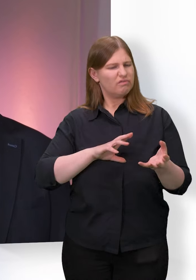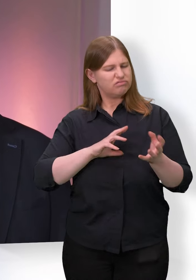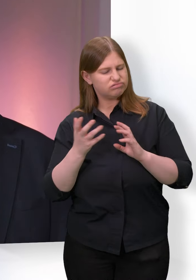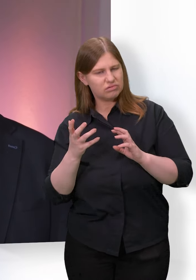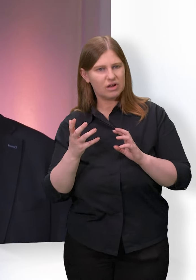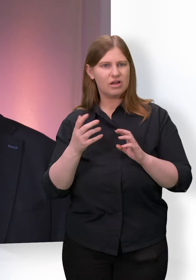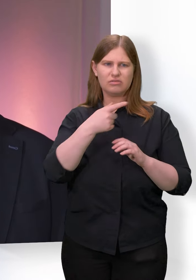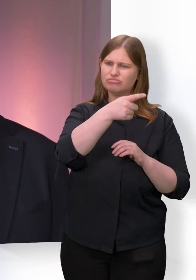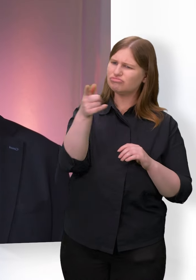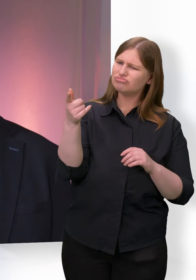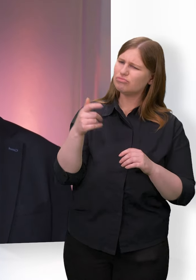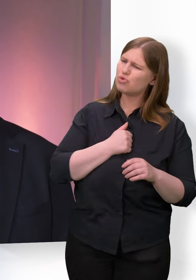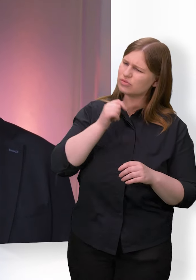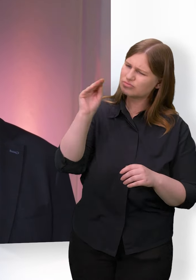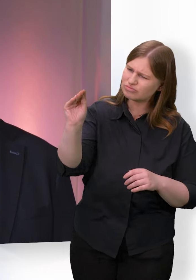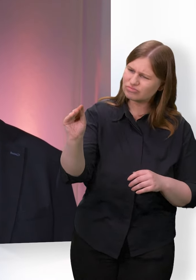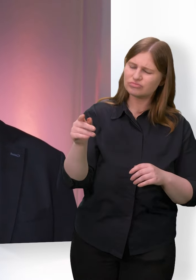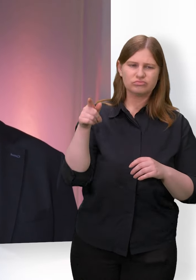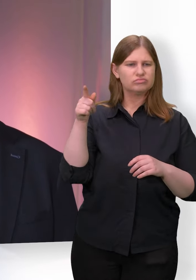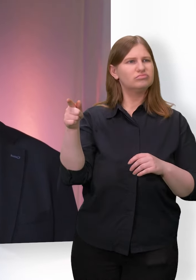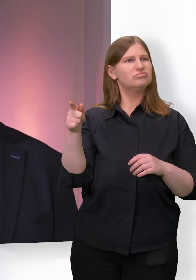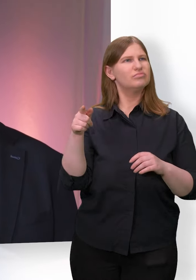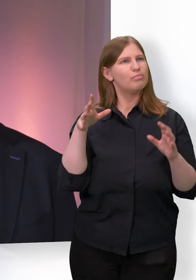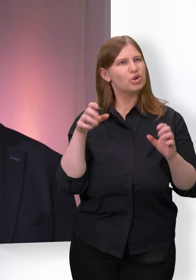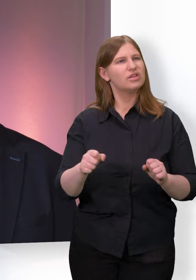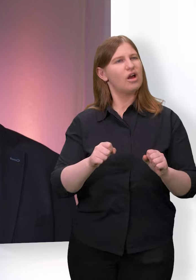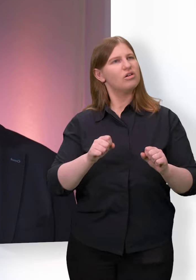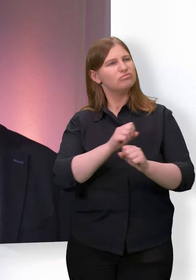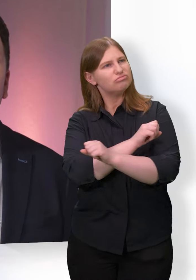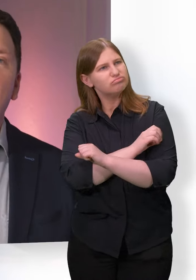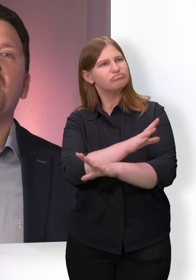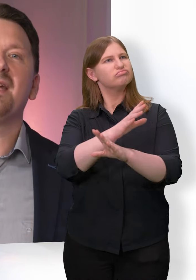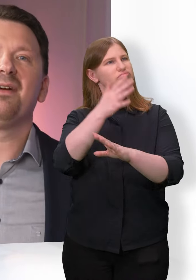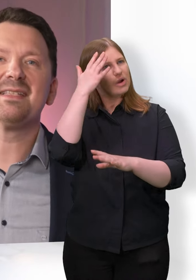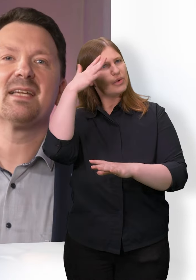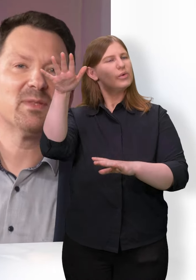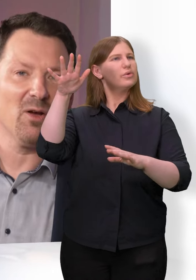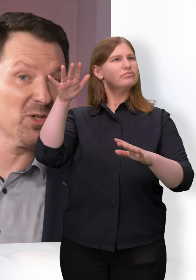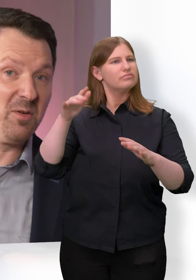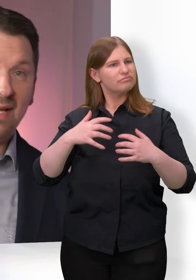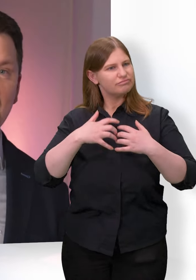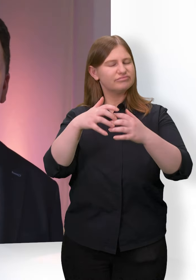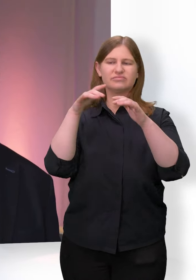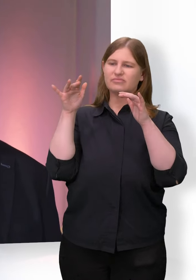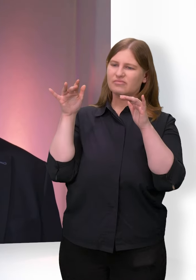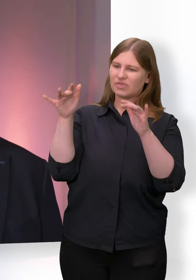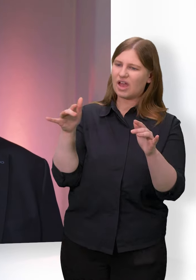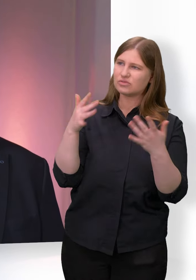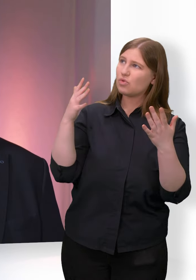zu dem wird, was der Schöpfer selbst in ihm sieht. Ja, möglicherweise gibt es auch schon Menschen, für die Sie